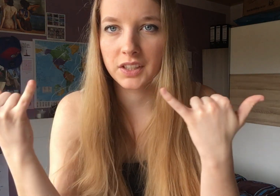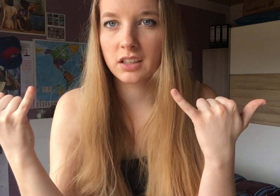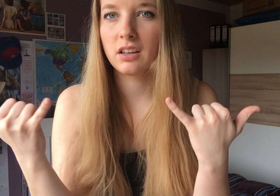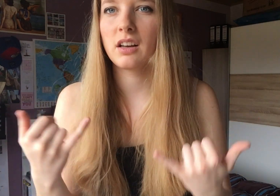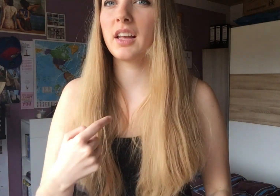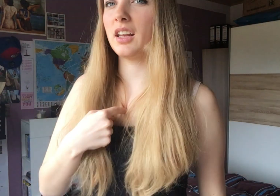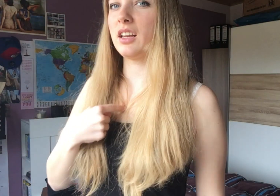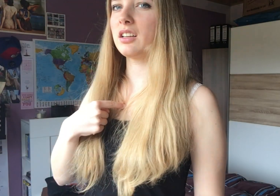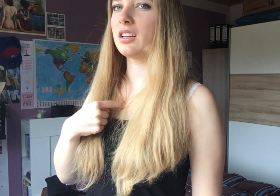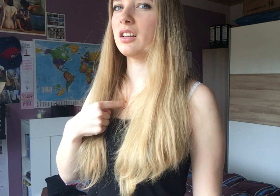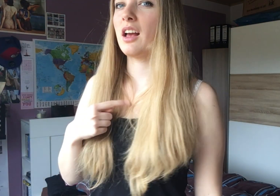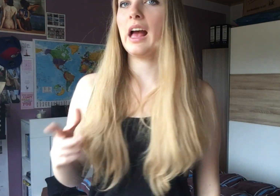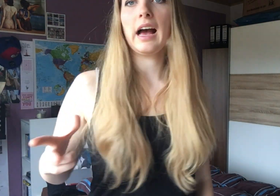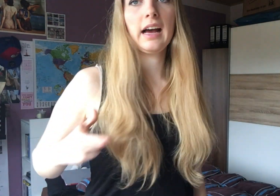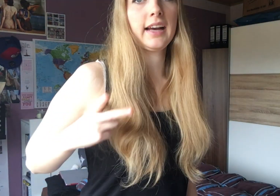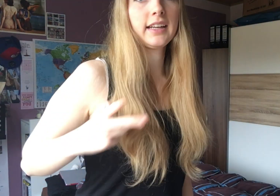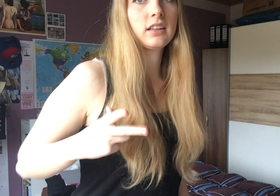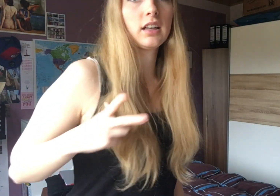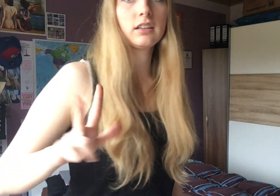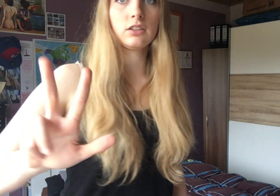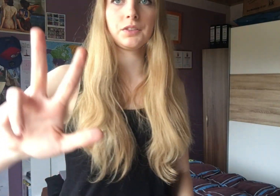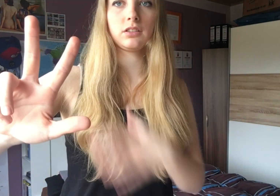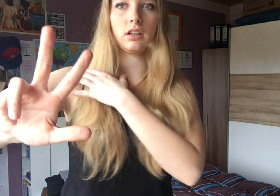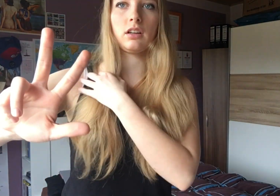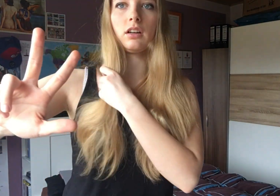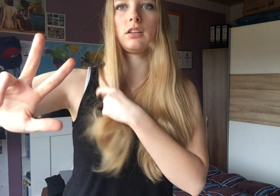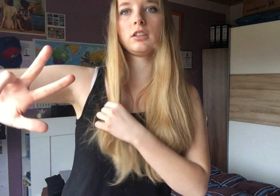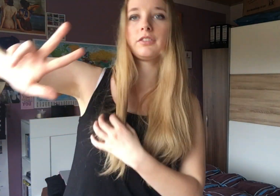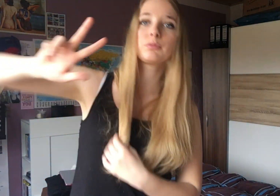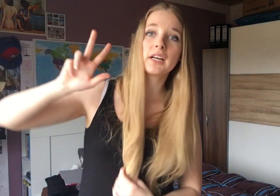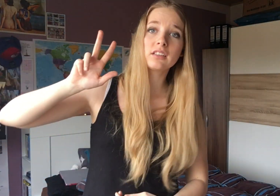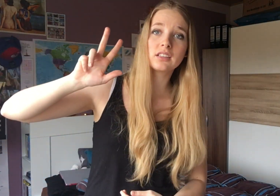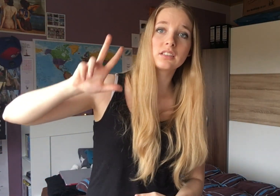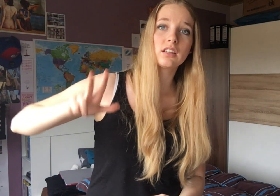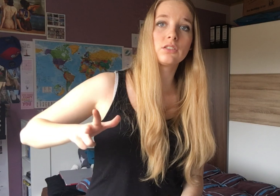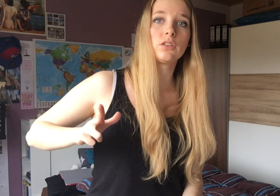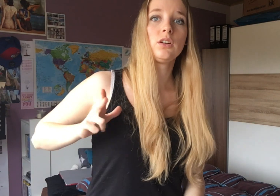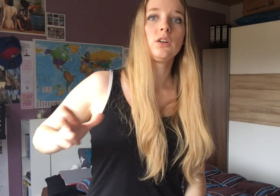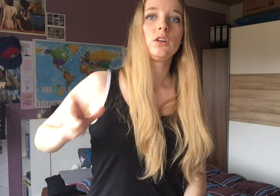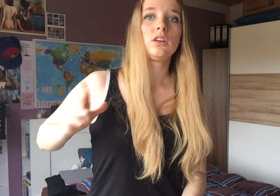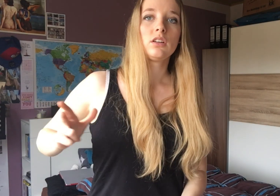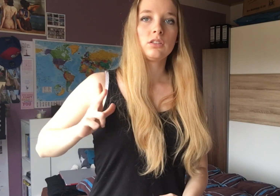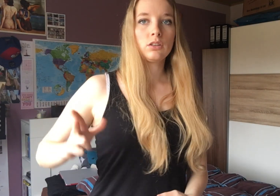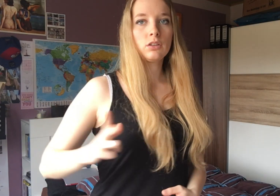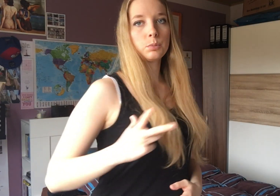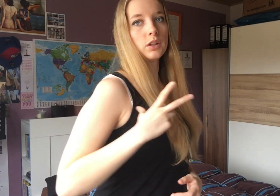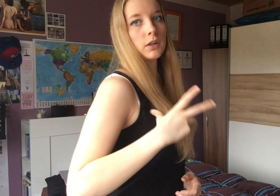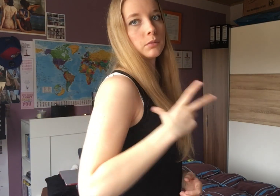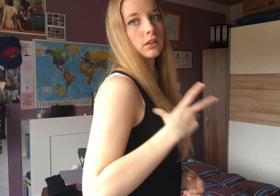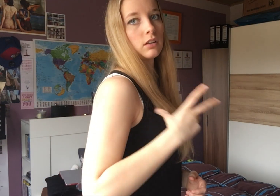ich verspreche dir das, also kommt zusammen mit dem